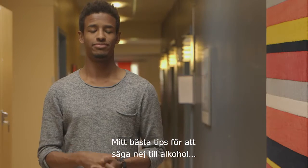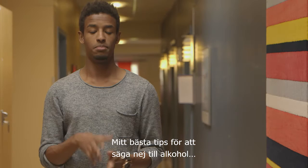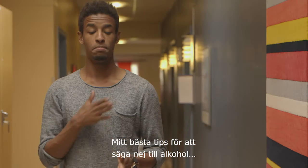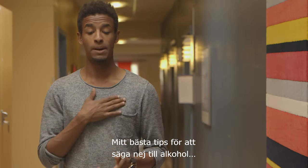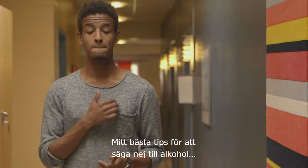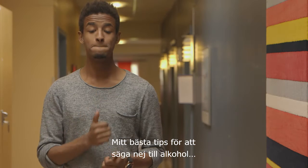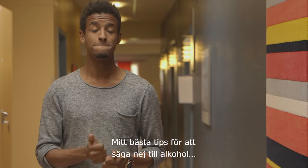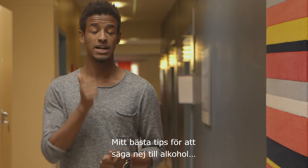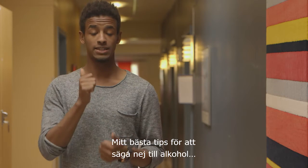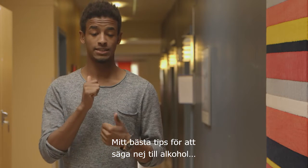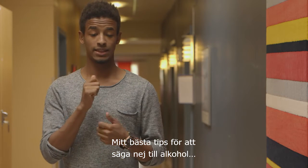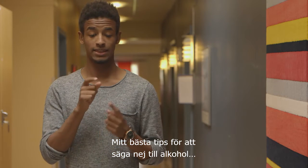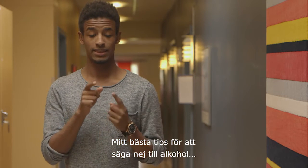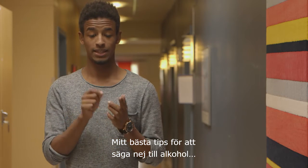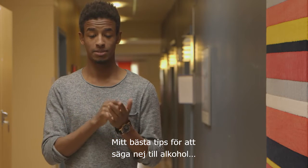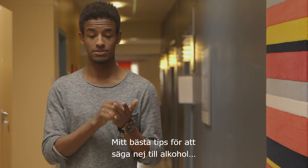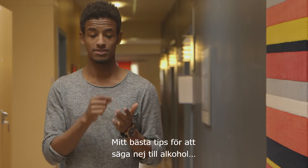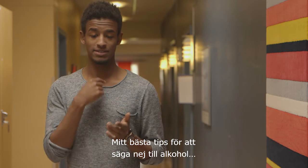Mitt bästa tips för att säga nej till alkohol.